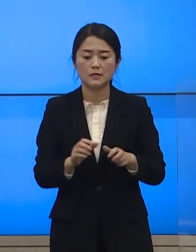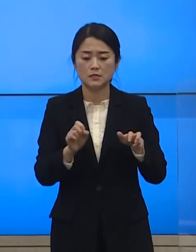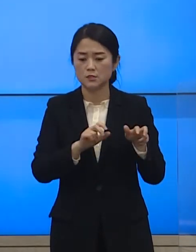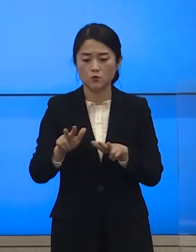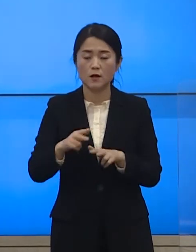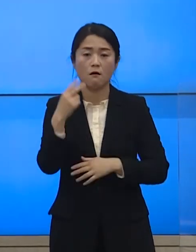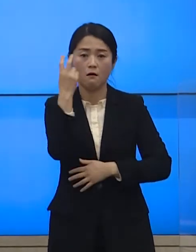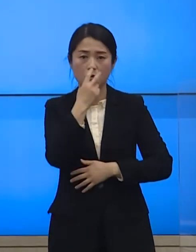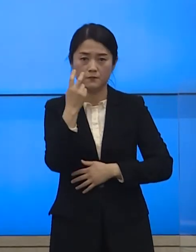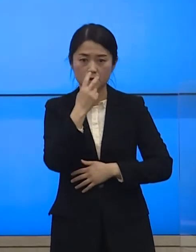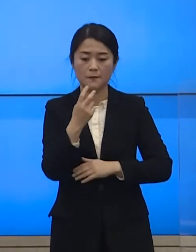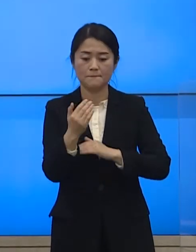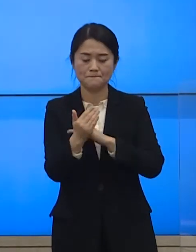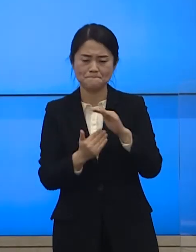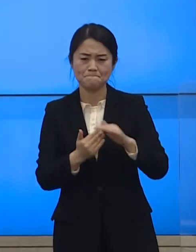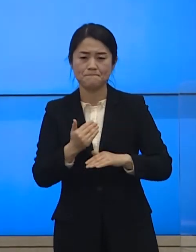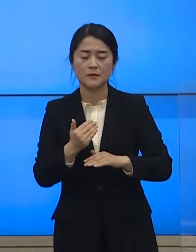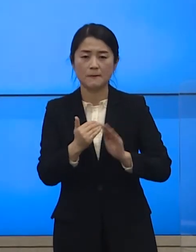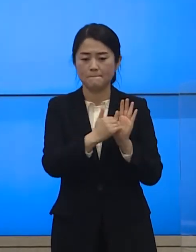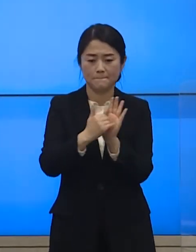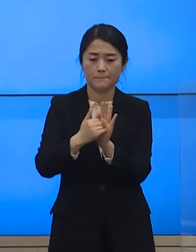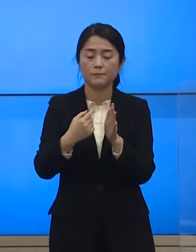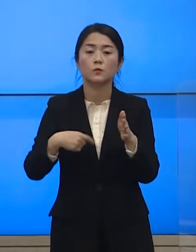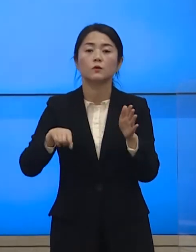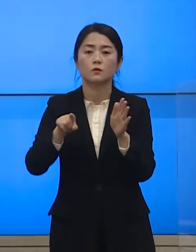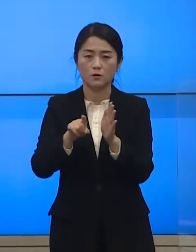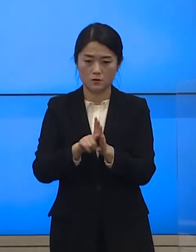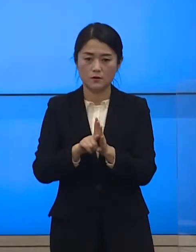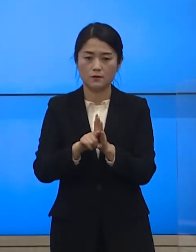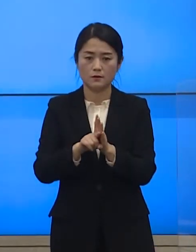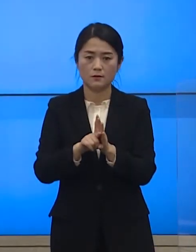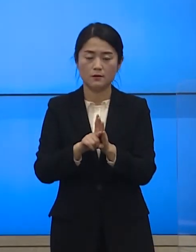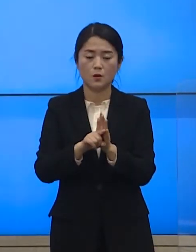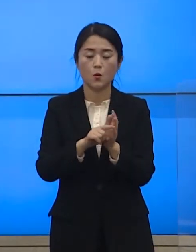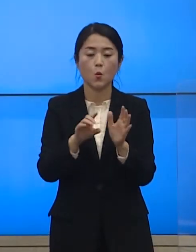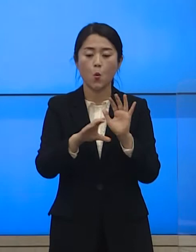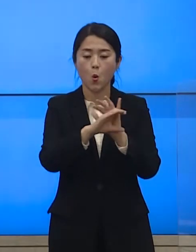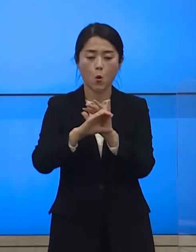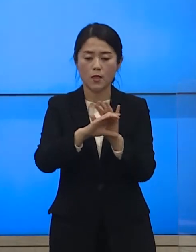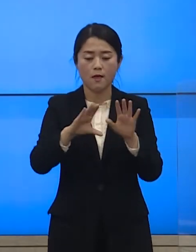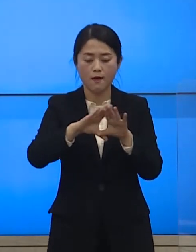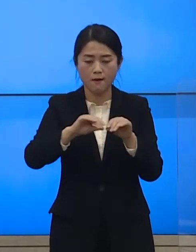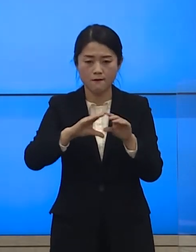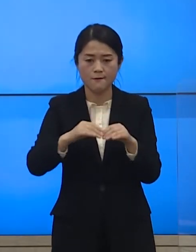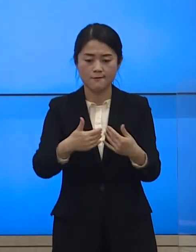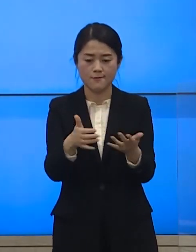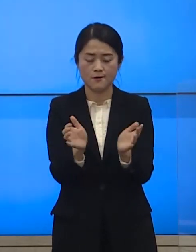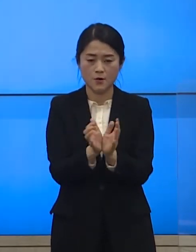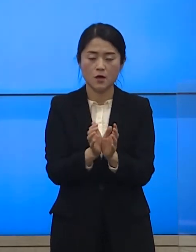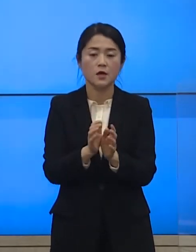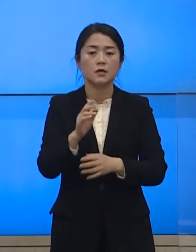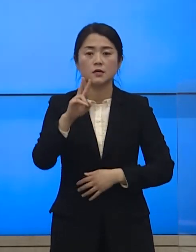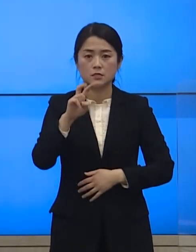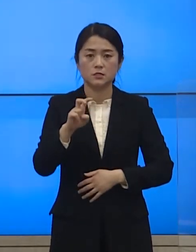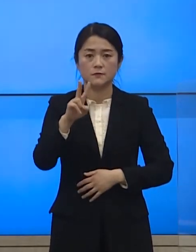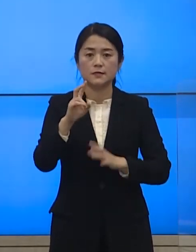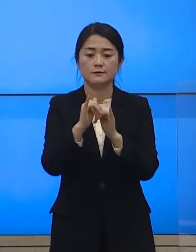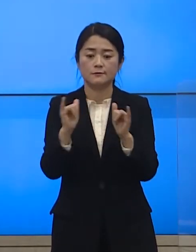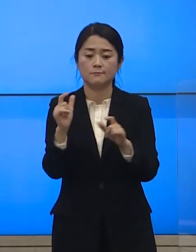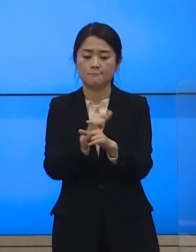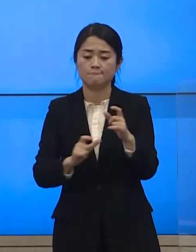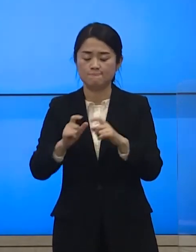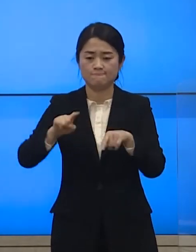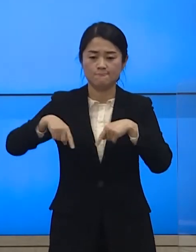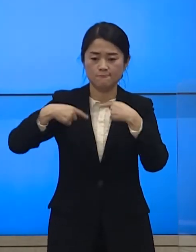검사와 선제적 대응을 위해 코로나 대응팀에 22명을 추가로 투입하고 추가